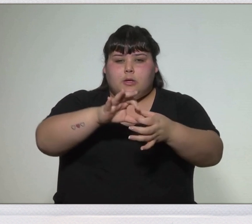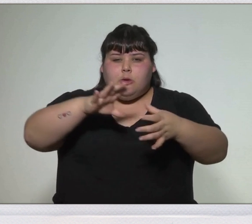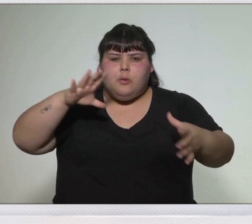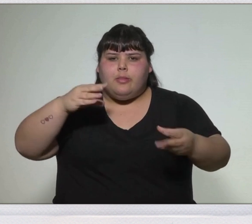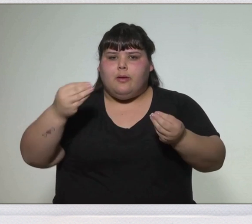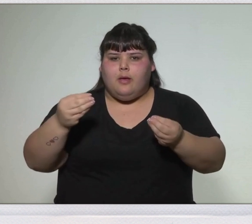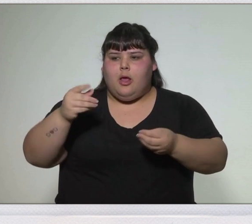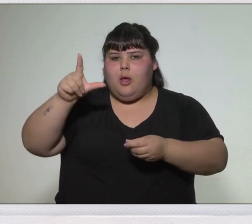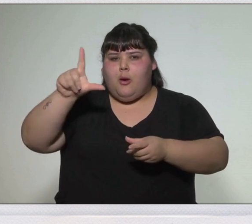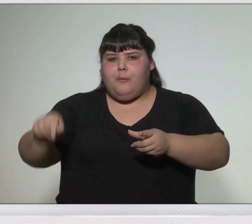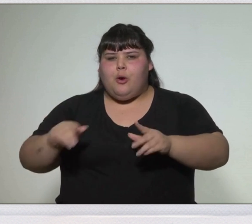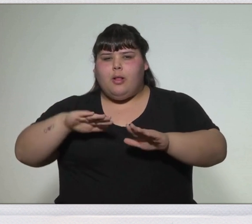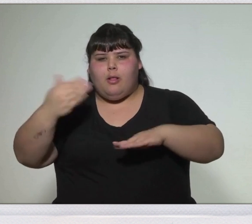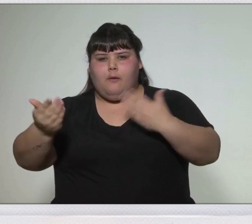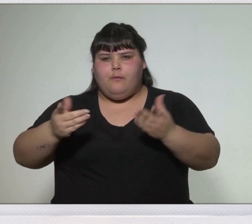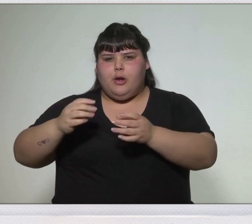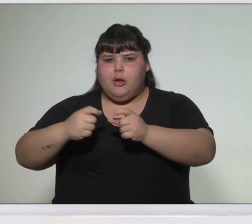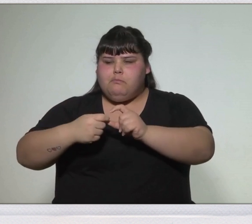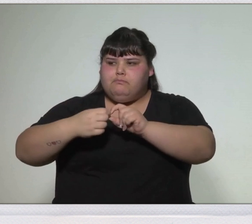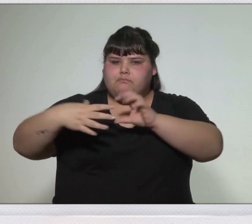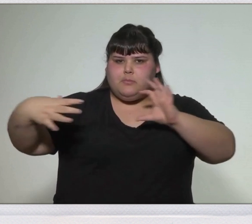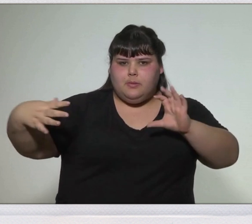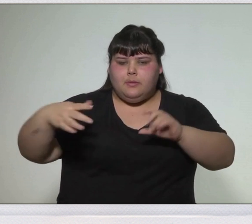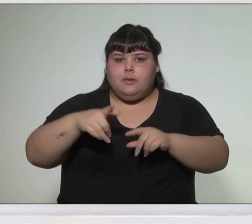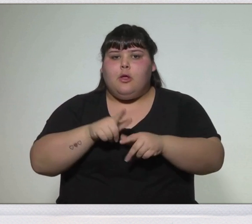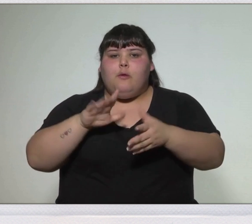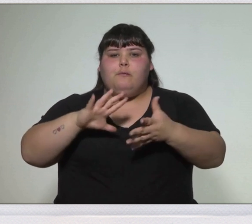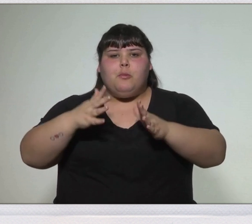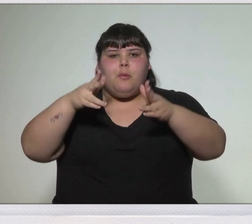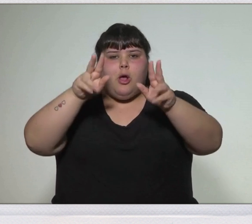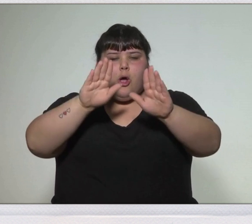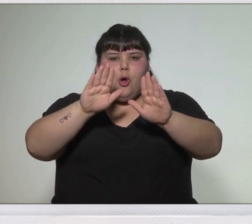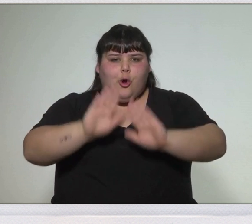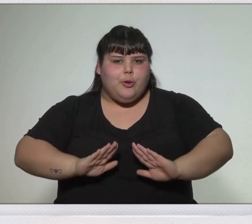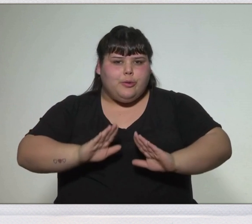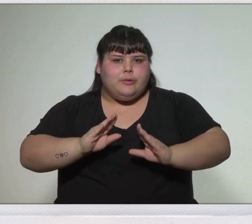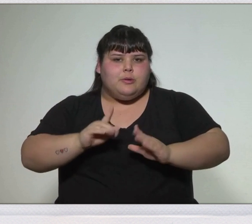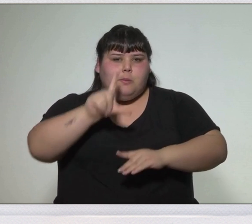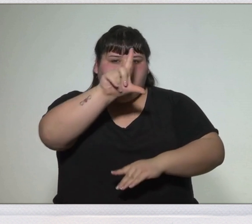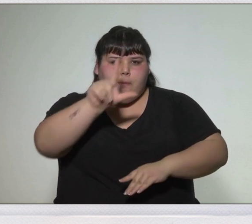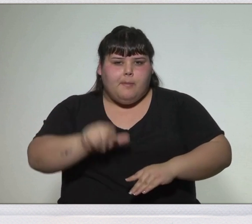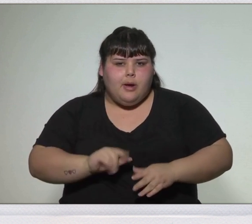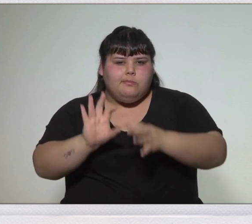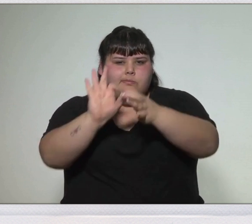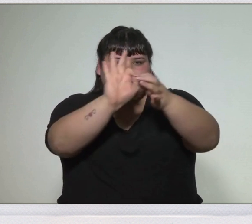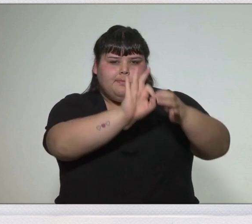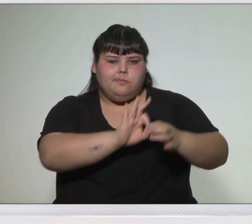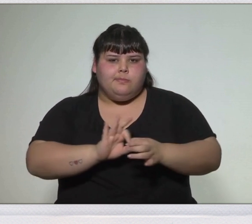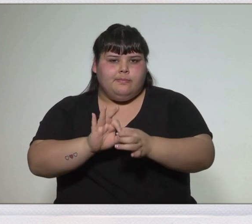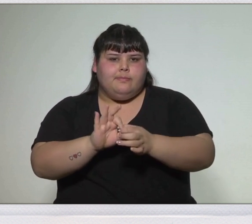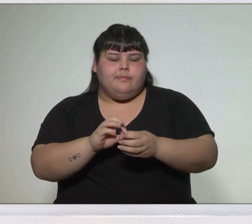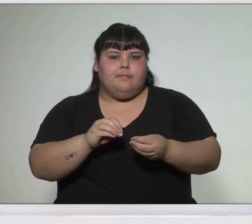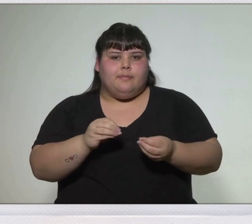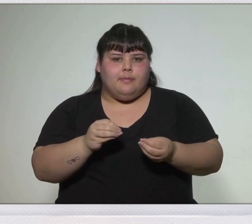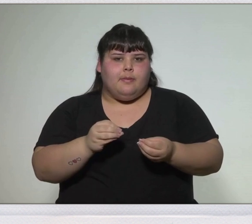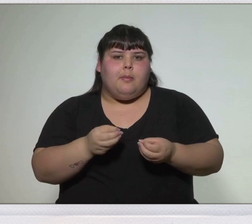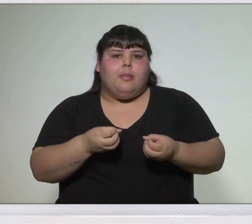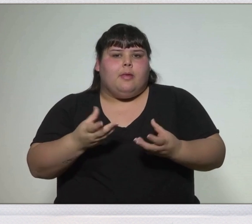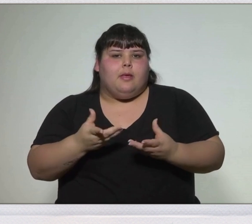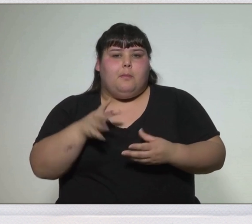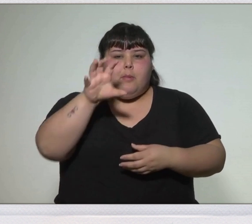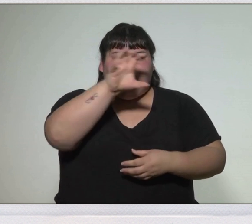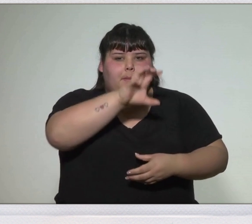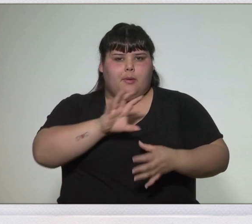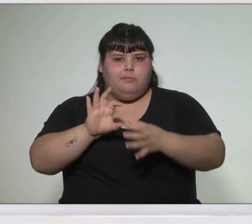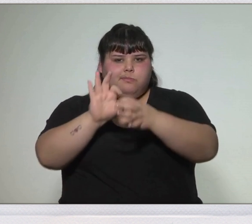extranjero y una organización republicana y federal para las provincias unidas.